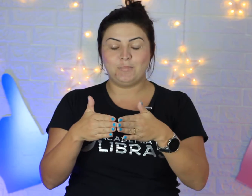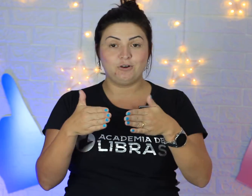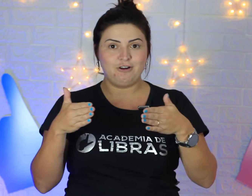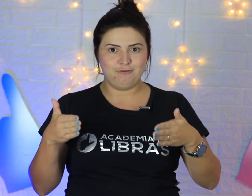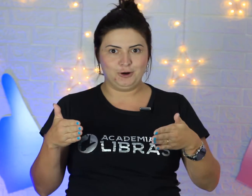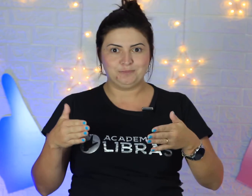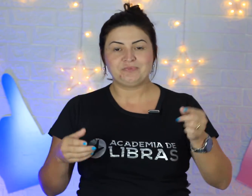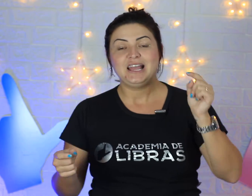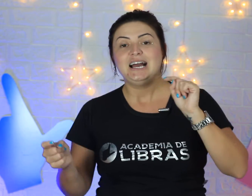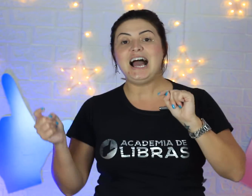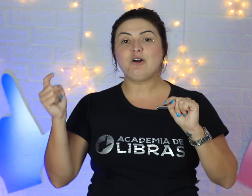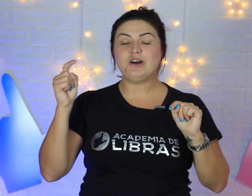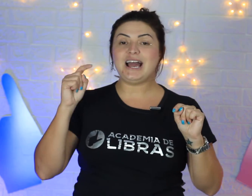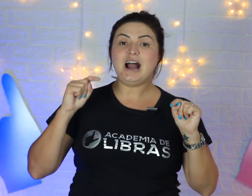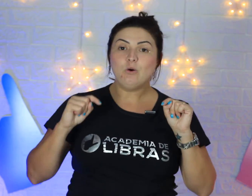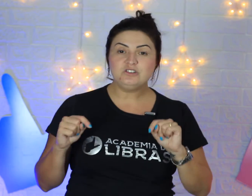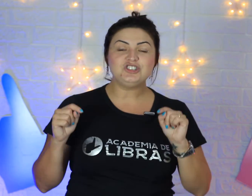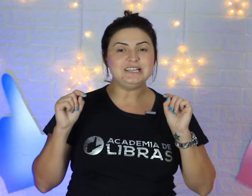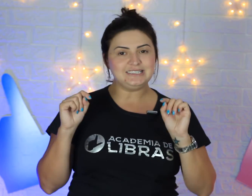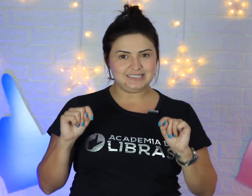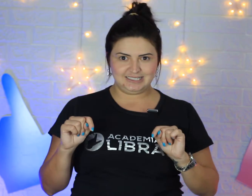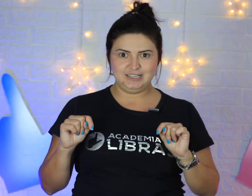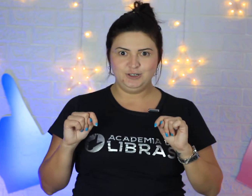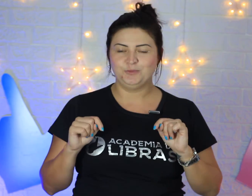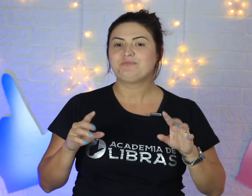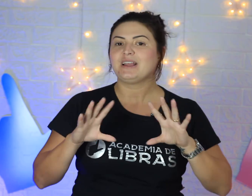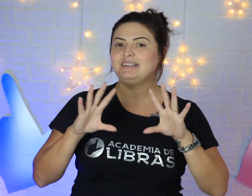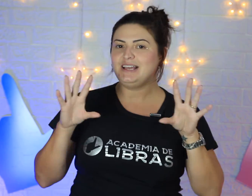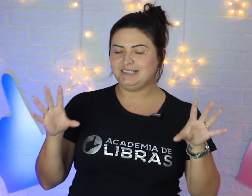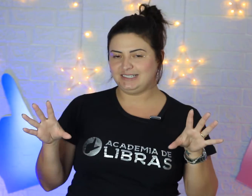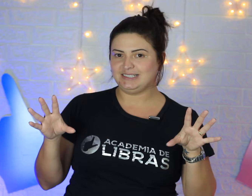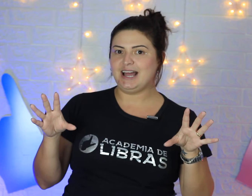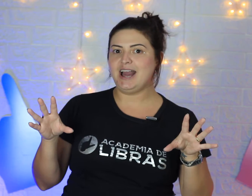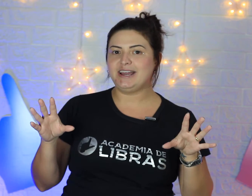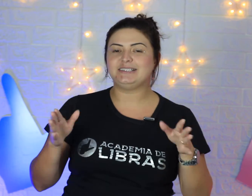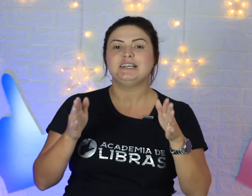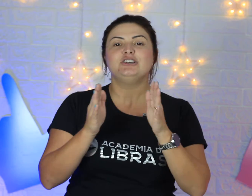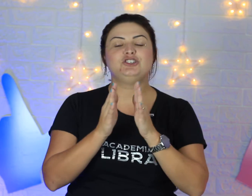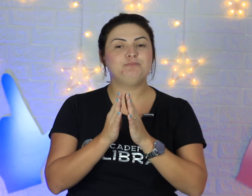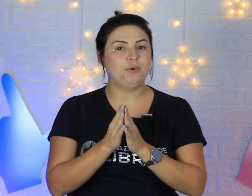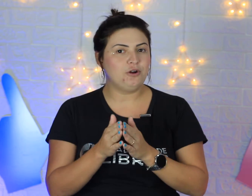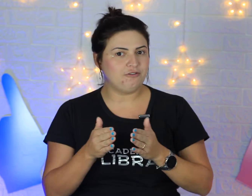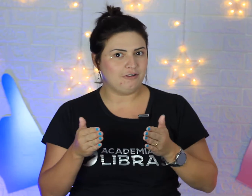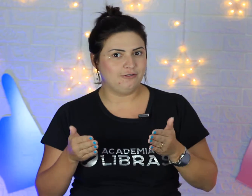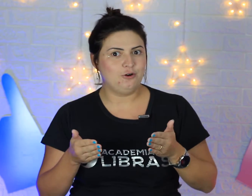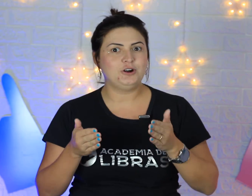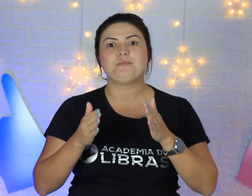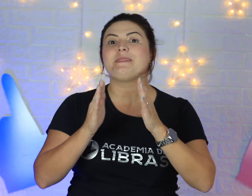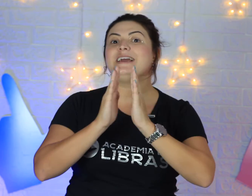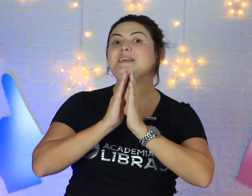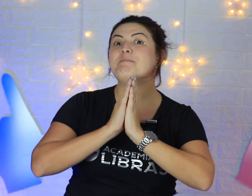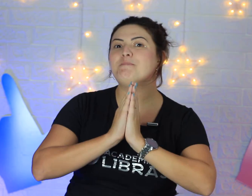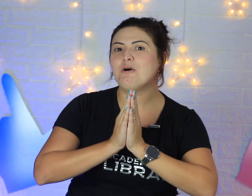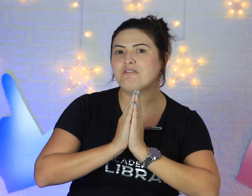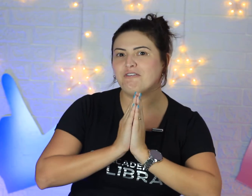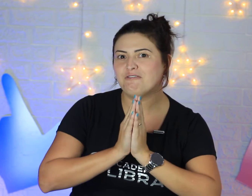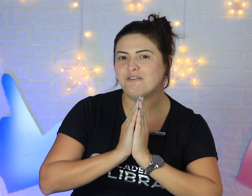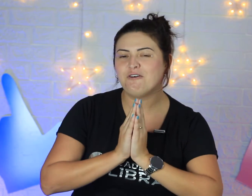por favor. Agora, a utilização desses sinais de por favor e por favor